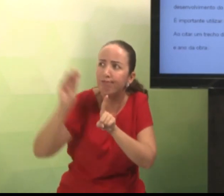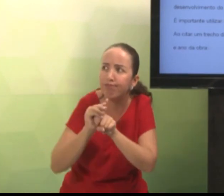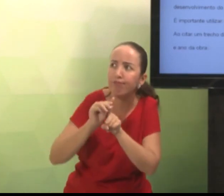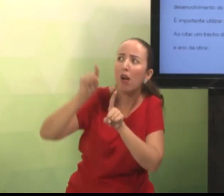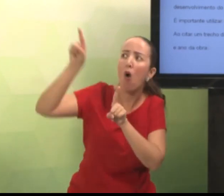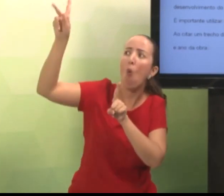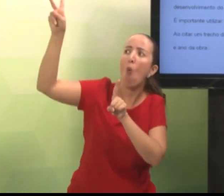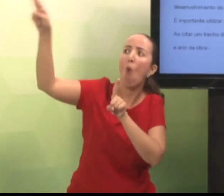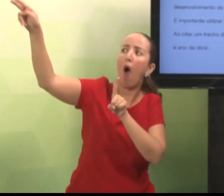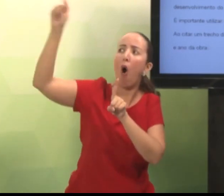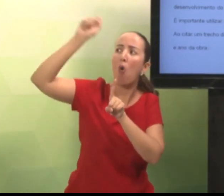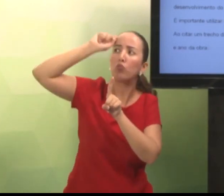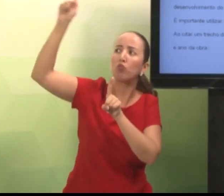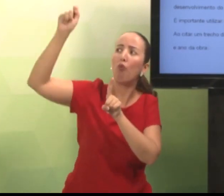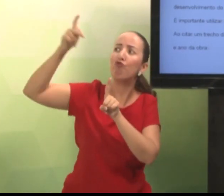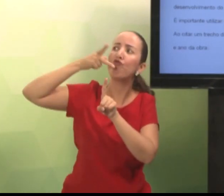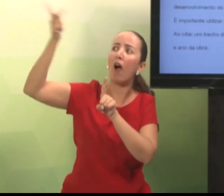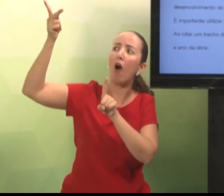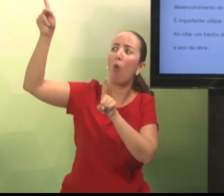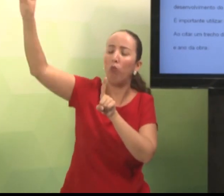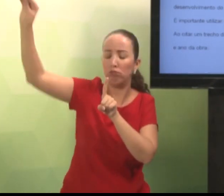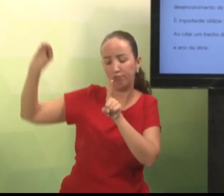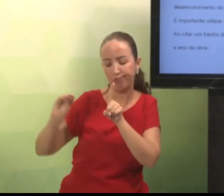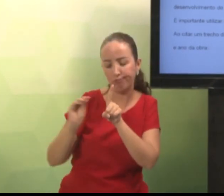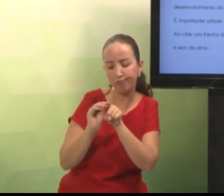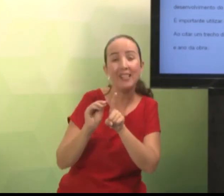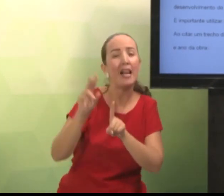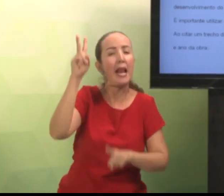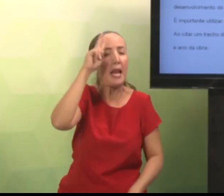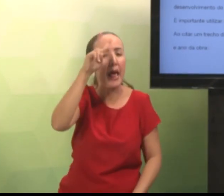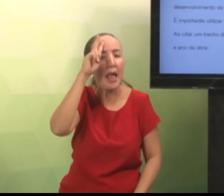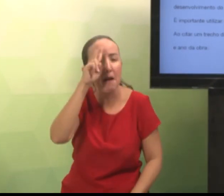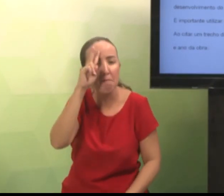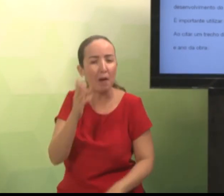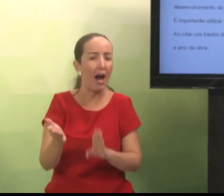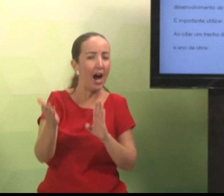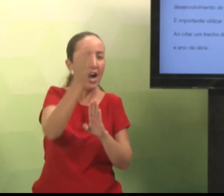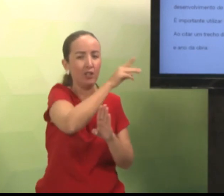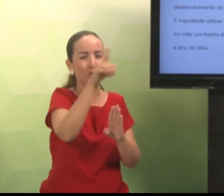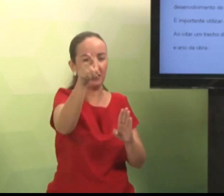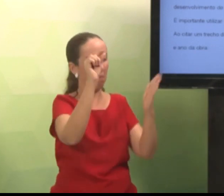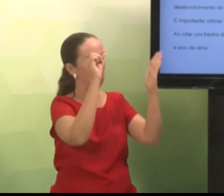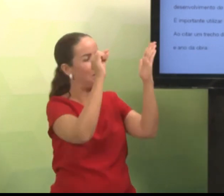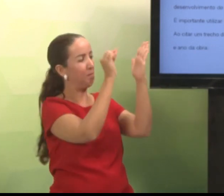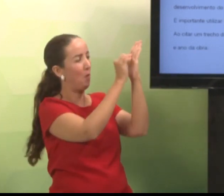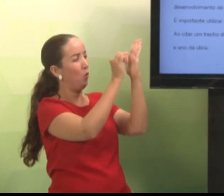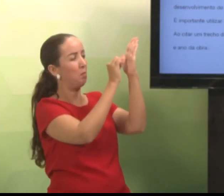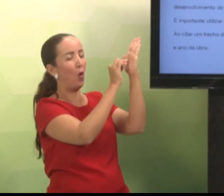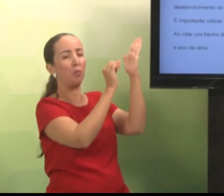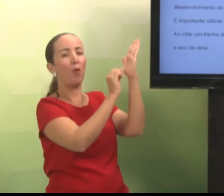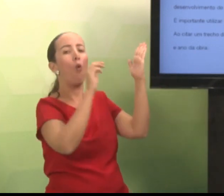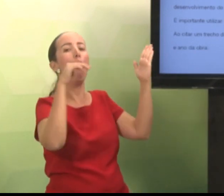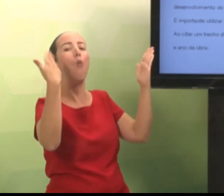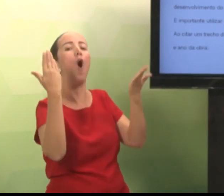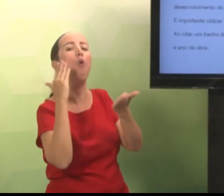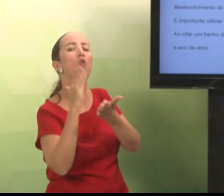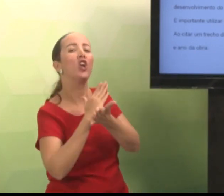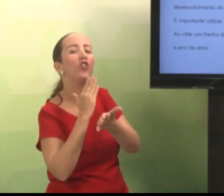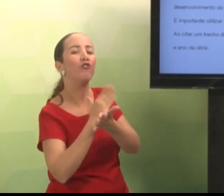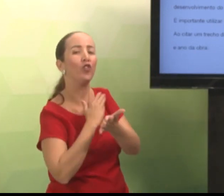Buscar perspectivas. Buscar Autores. O que esses autores estão falando. Lembra que falei anteriormente com vocês?